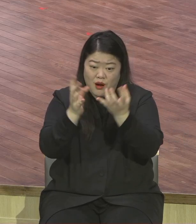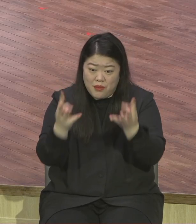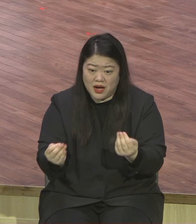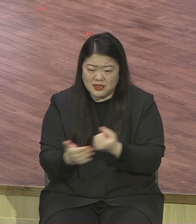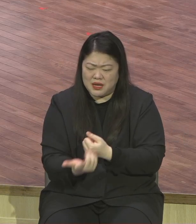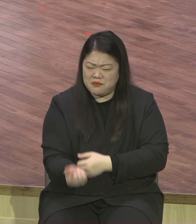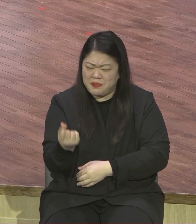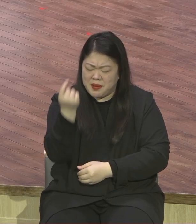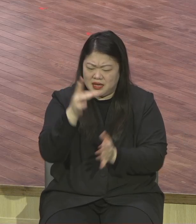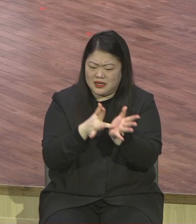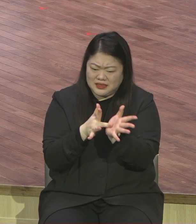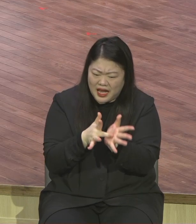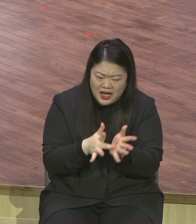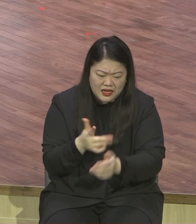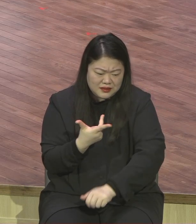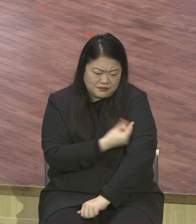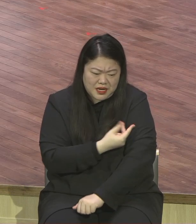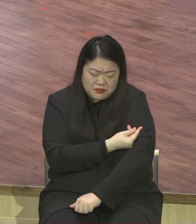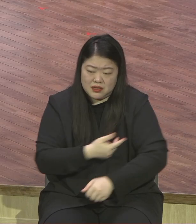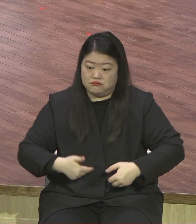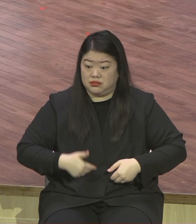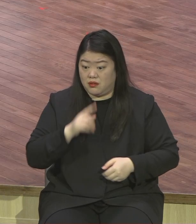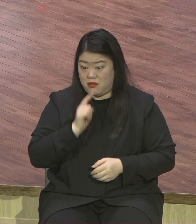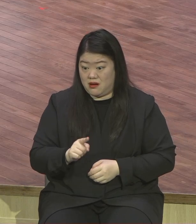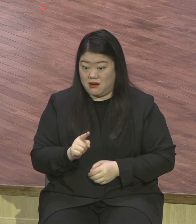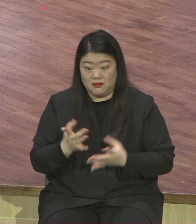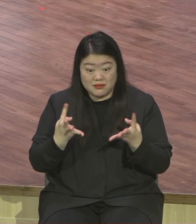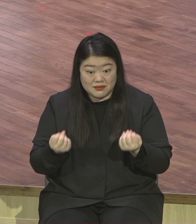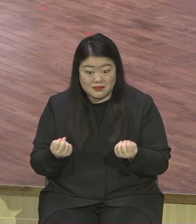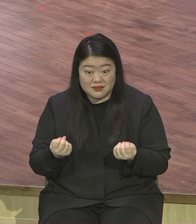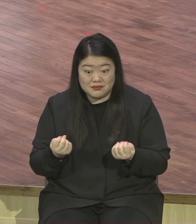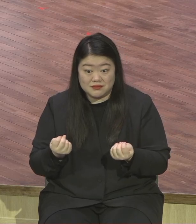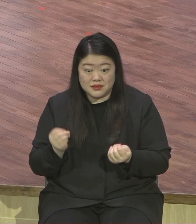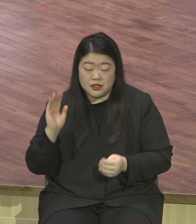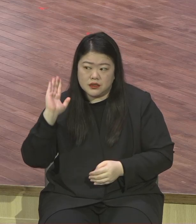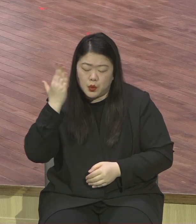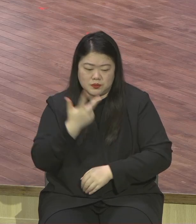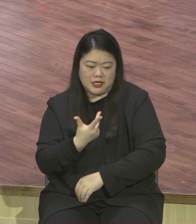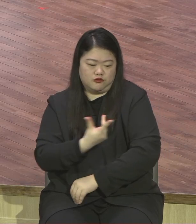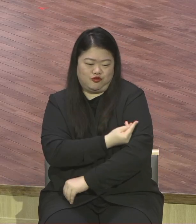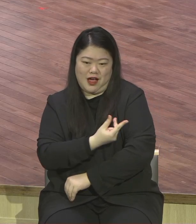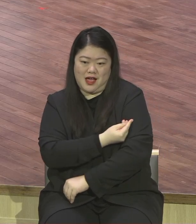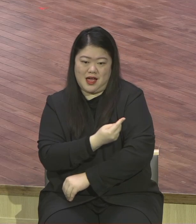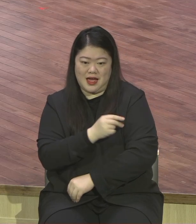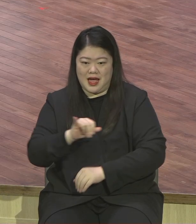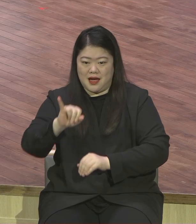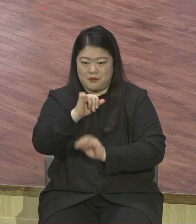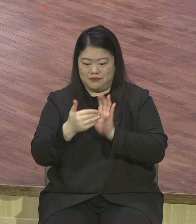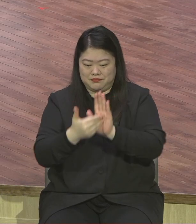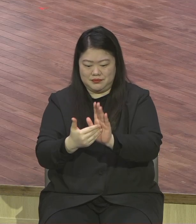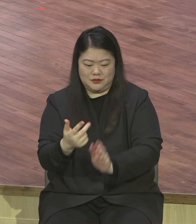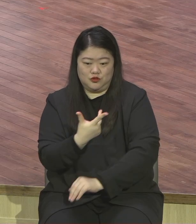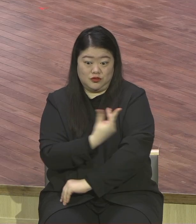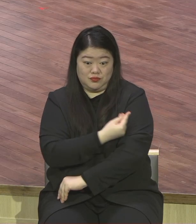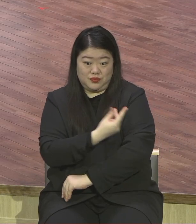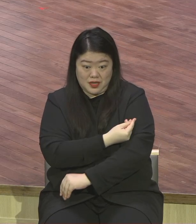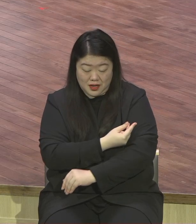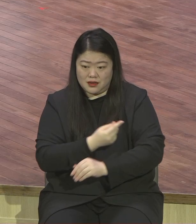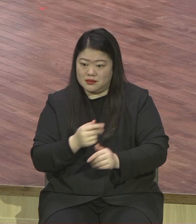상황이죠. 그 일환의 하나로서 우리가 백신 접종을 그렇게 지금 전세계적으로 진행을 하고